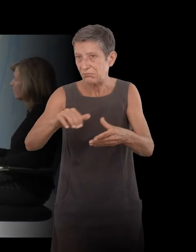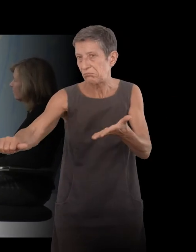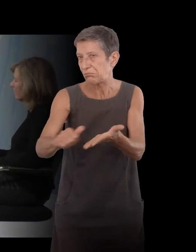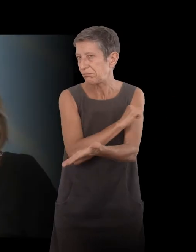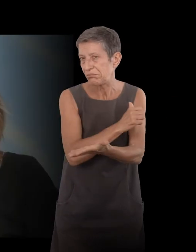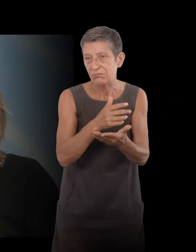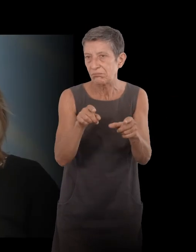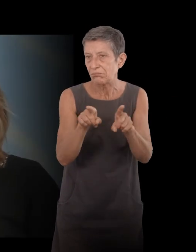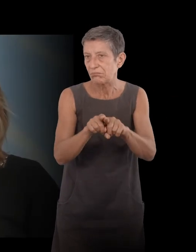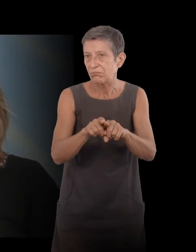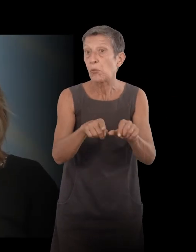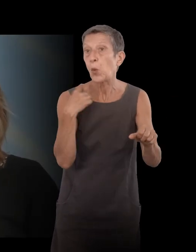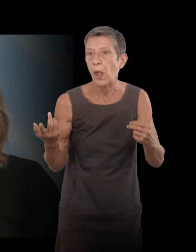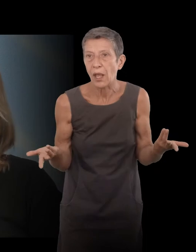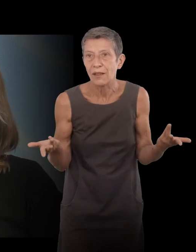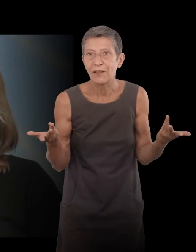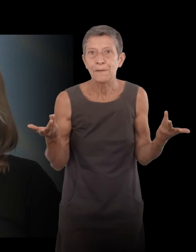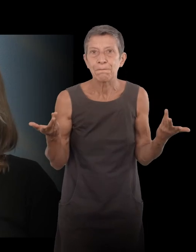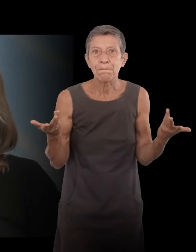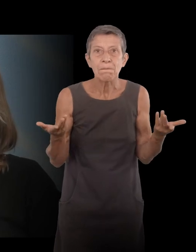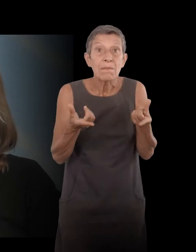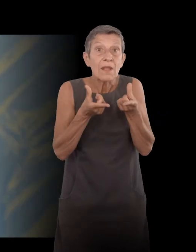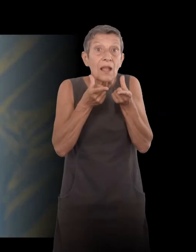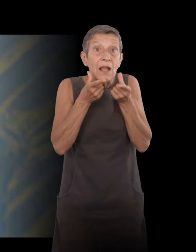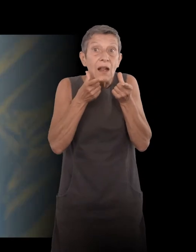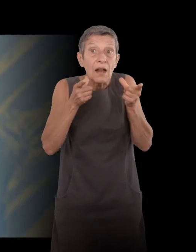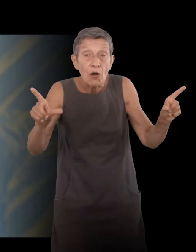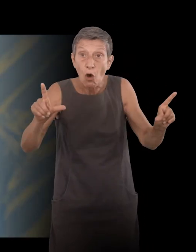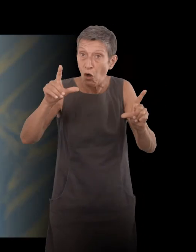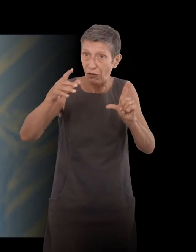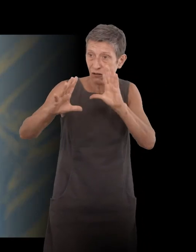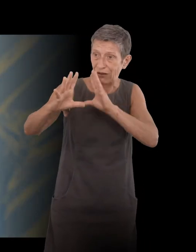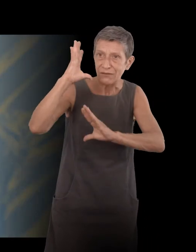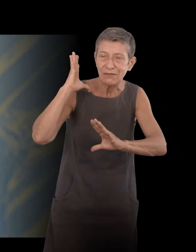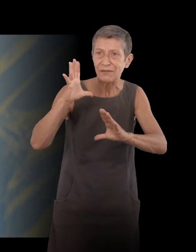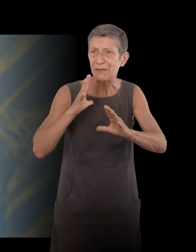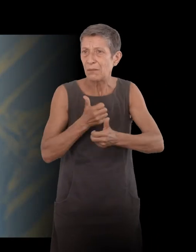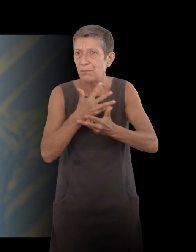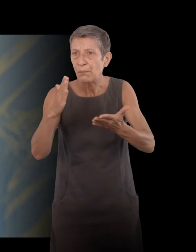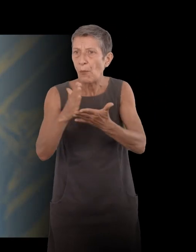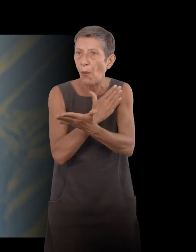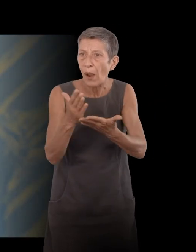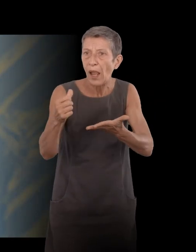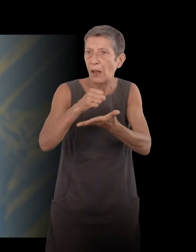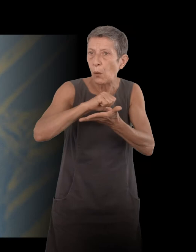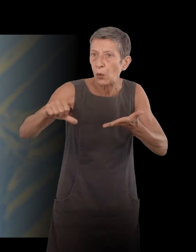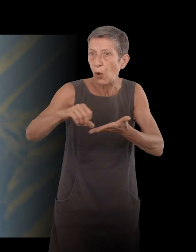Une langue dans laquelle il y avait énormément d'auteurs, de poètes, d'écrivains. Et maintenant,